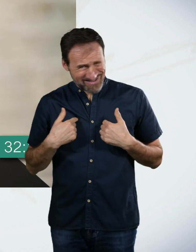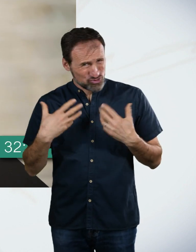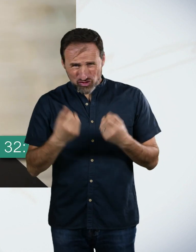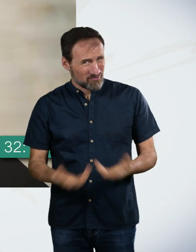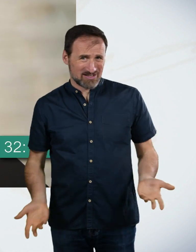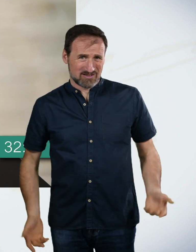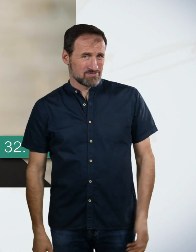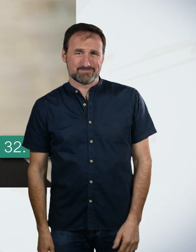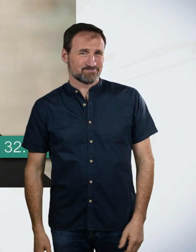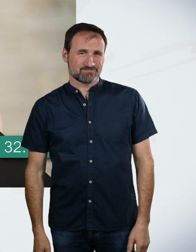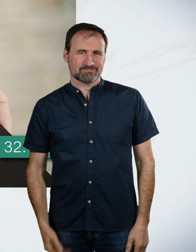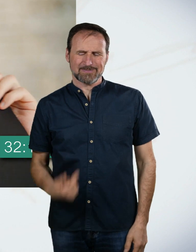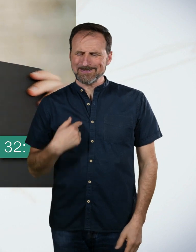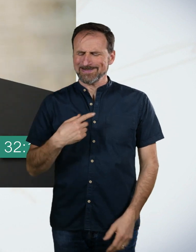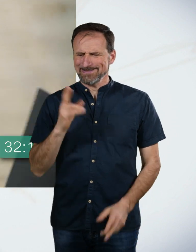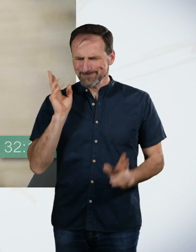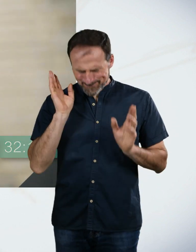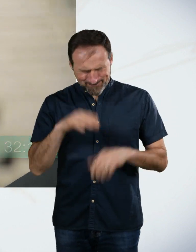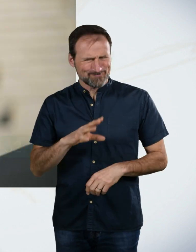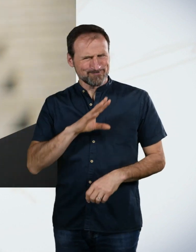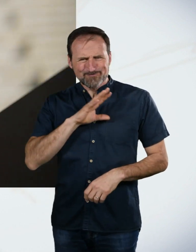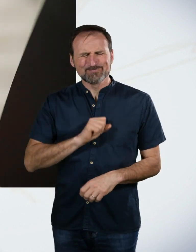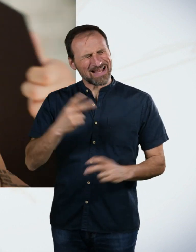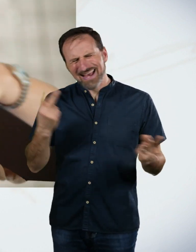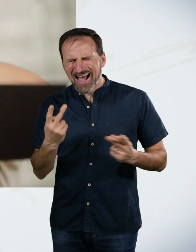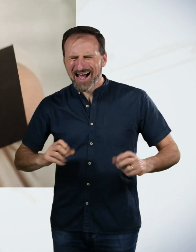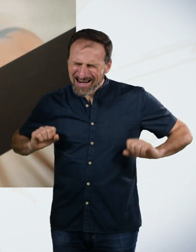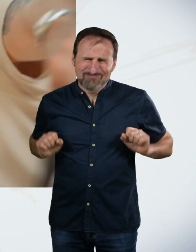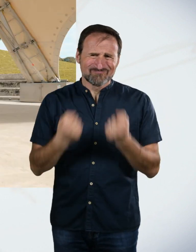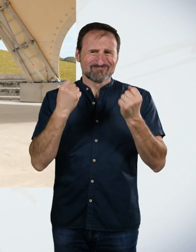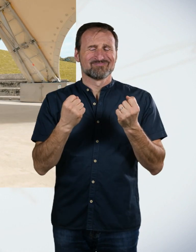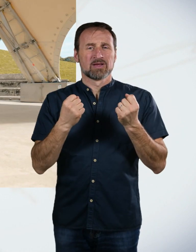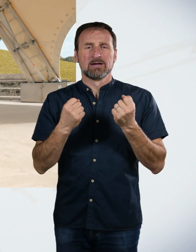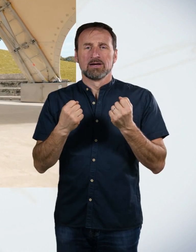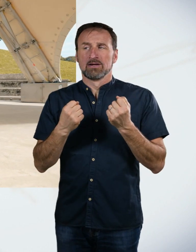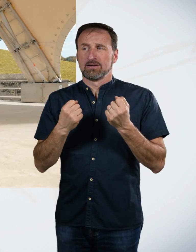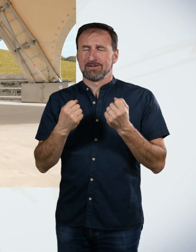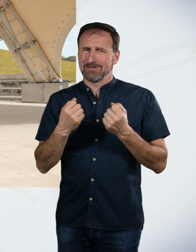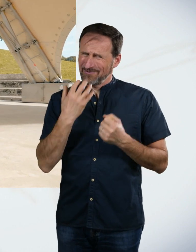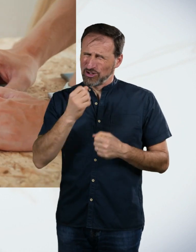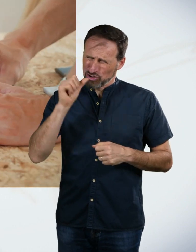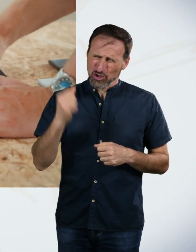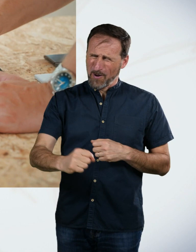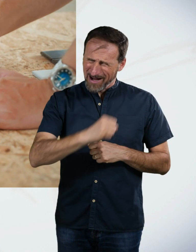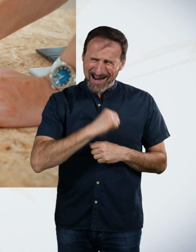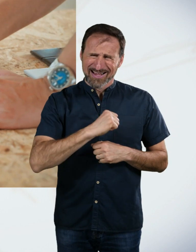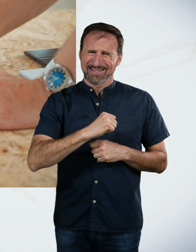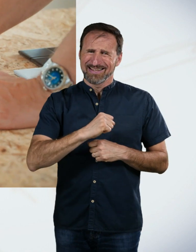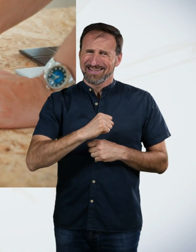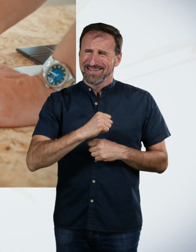Naja, ich bin mit meiner Stefan-Rad-Mentalität dann drangegangen und habe mich noch ein letztes Mal aufgerafft vom Boden und wollte noch einmal Gas geben. Ich kam dann auf die